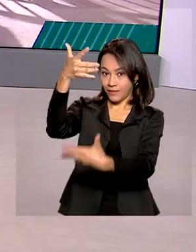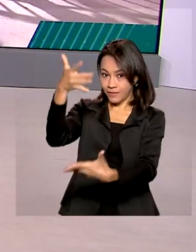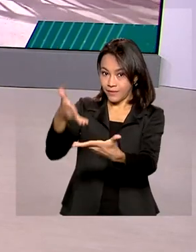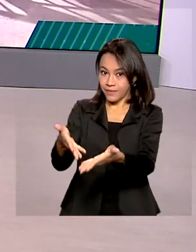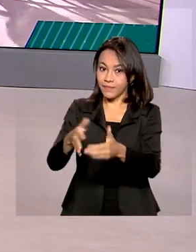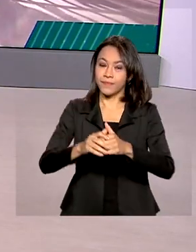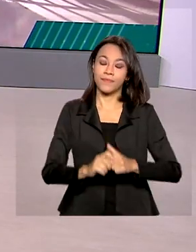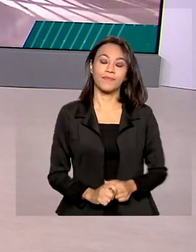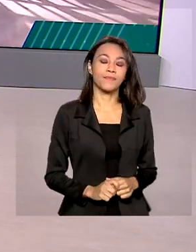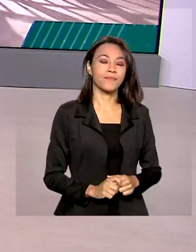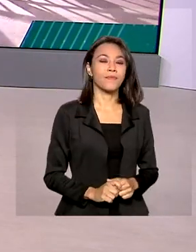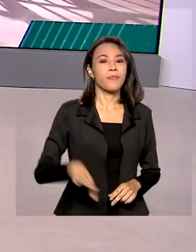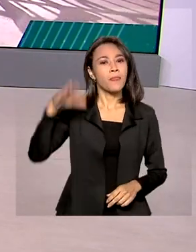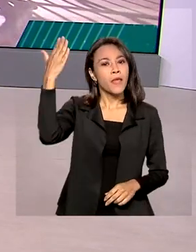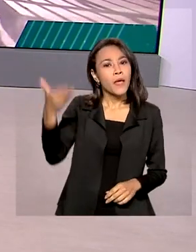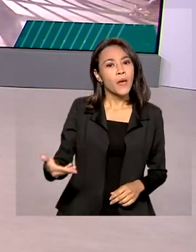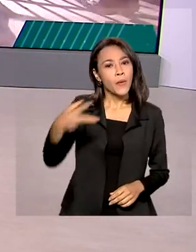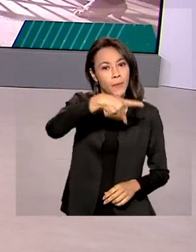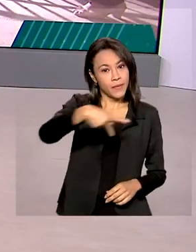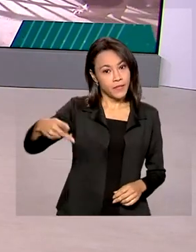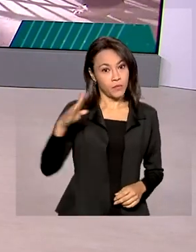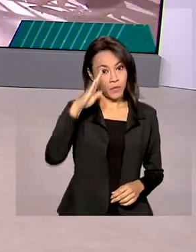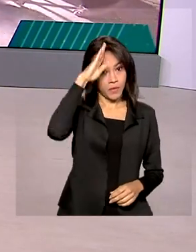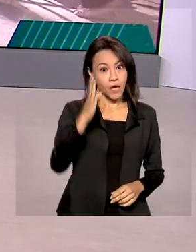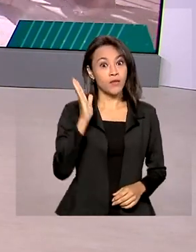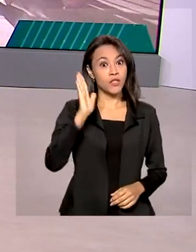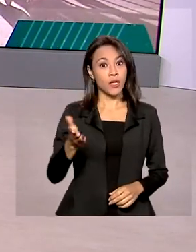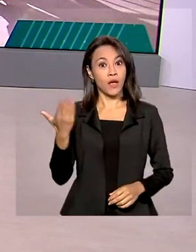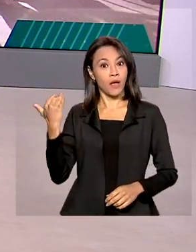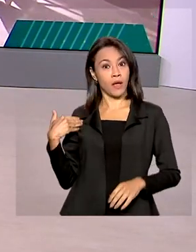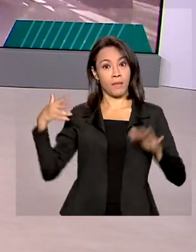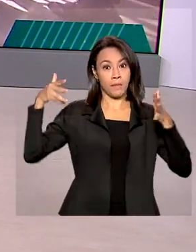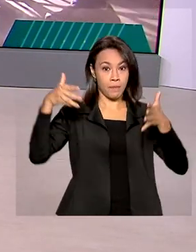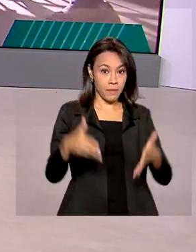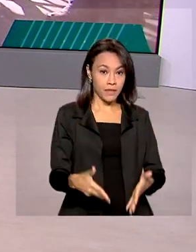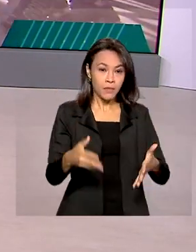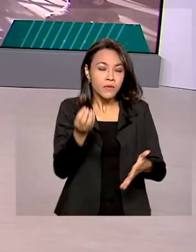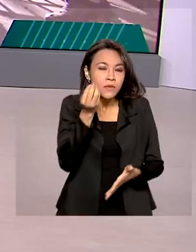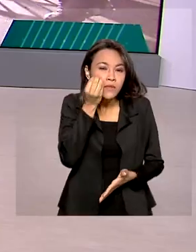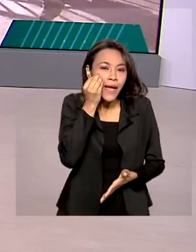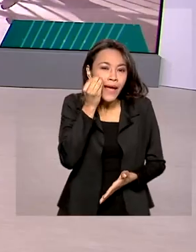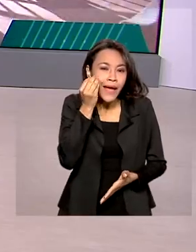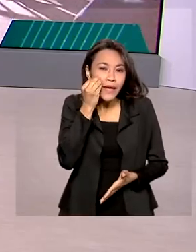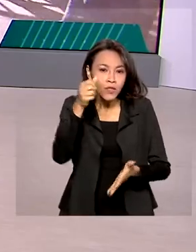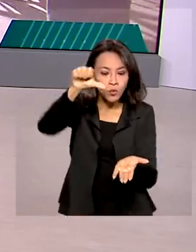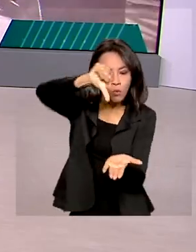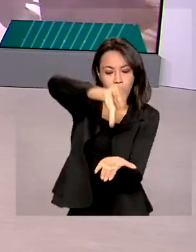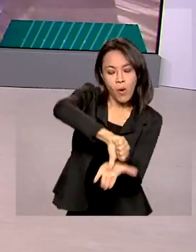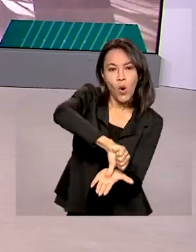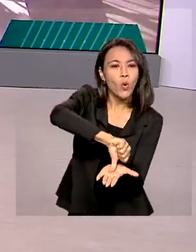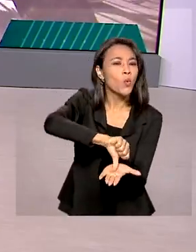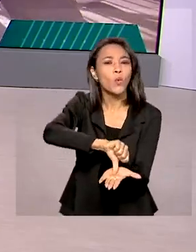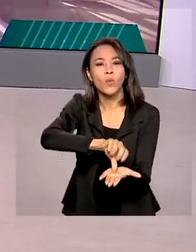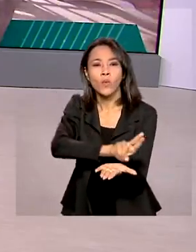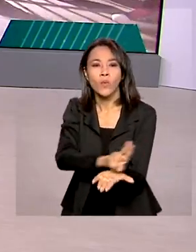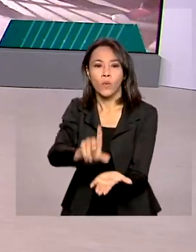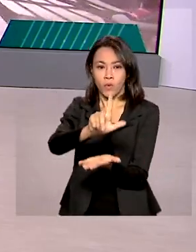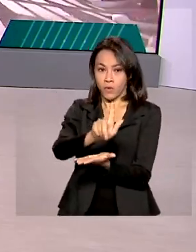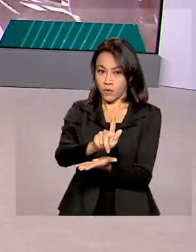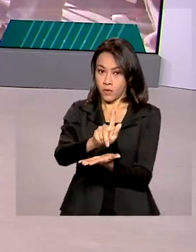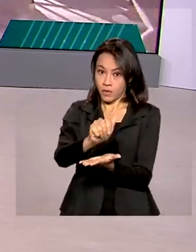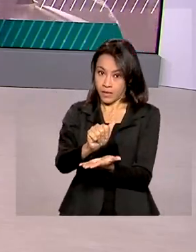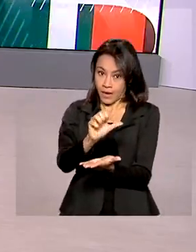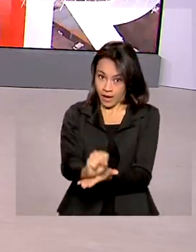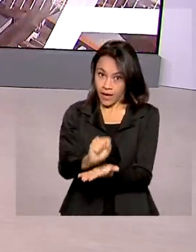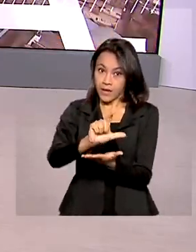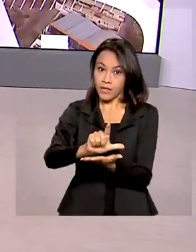O presidente Jair Bolsonaro participou do início dos testes operacionais do Polo Gás Lube em Itaboraí, no estado do